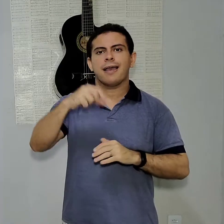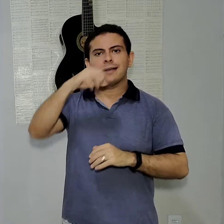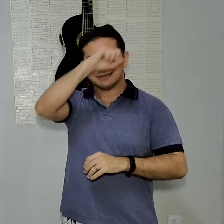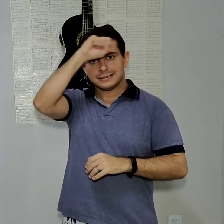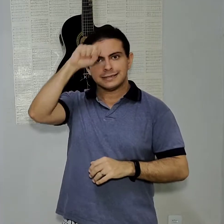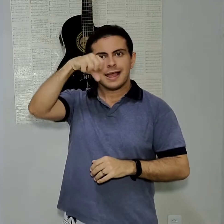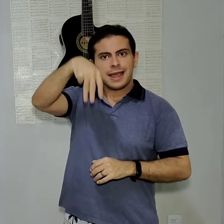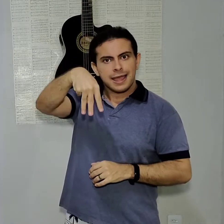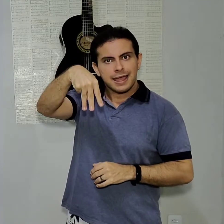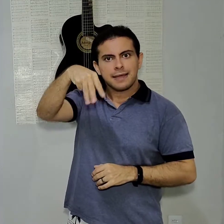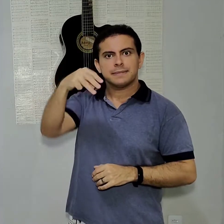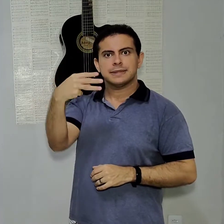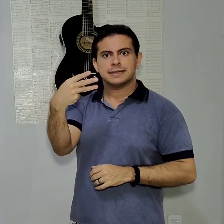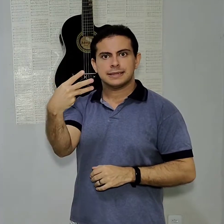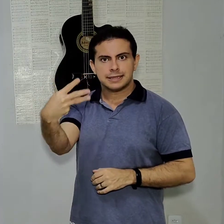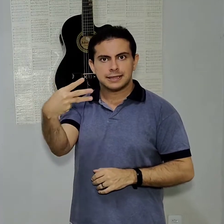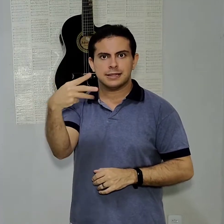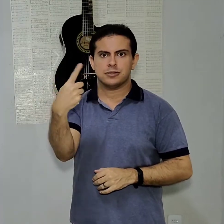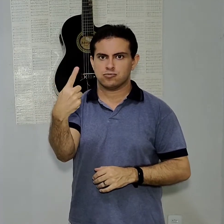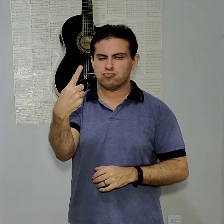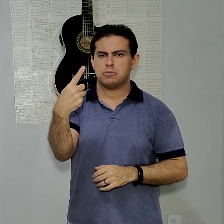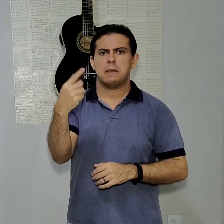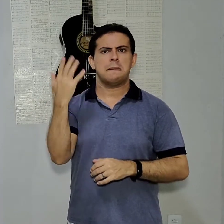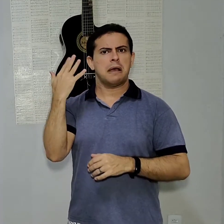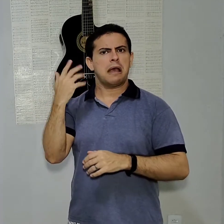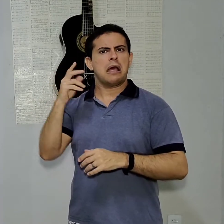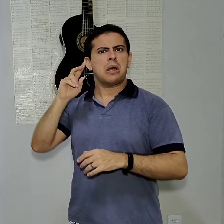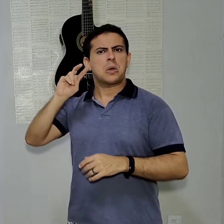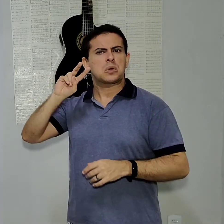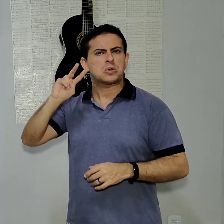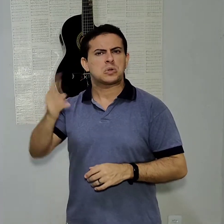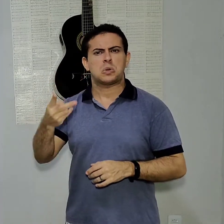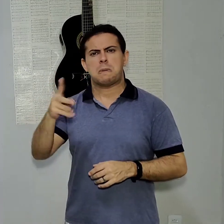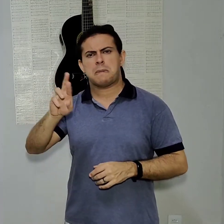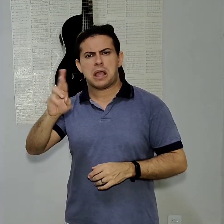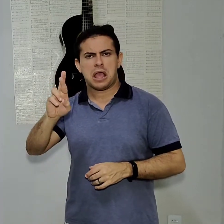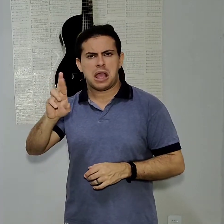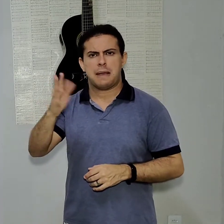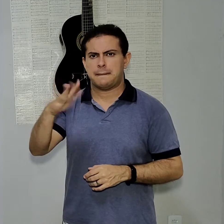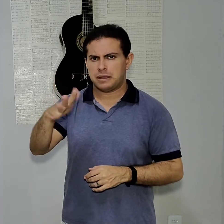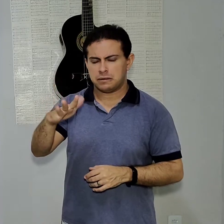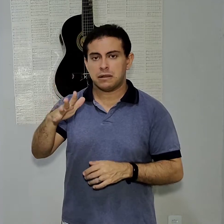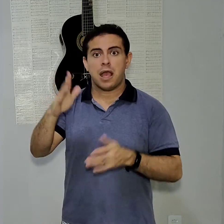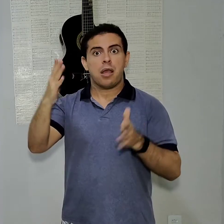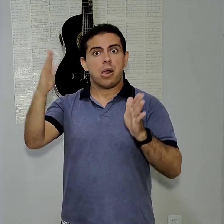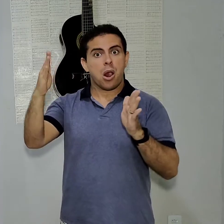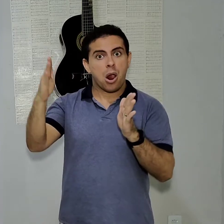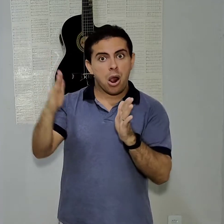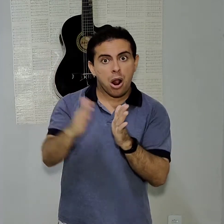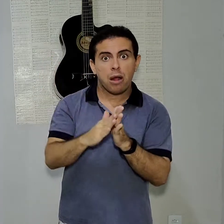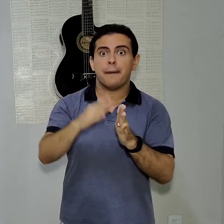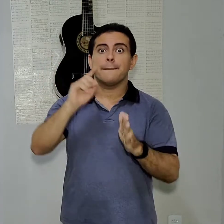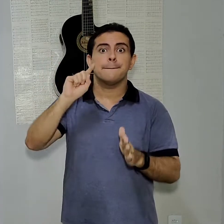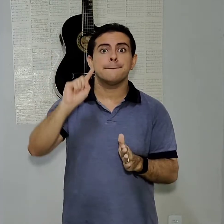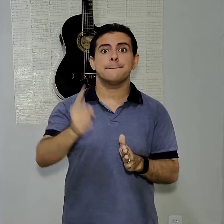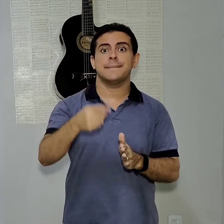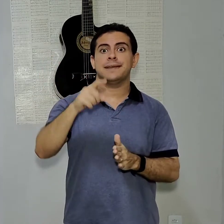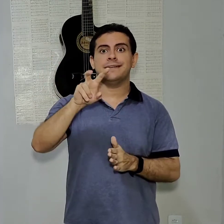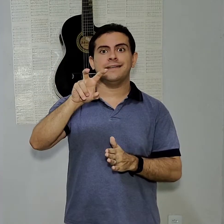ele estava custando aí quase R$2.000. E foi encontrado em promoção de R$1.500, né? Então, se estiver aí